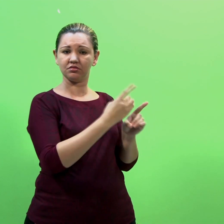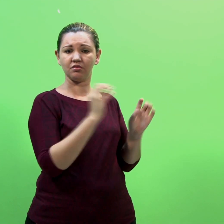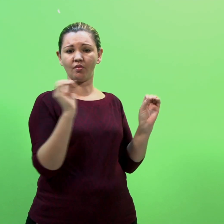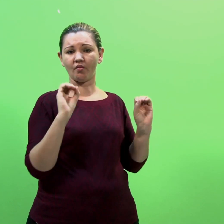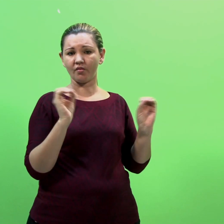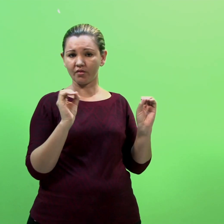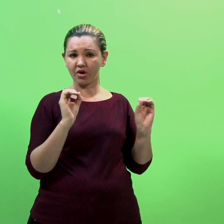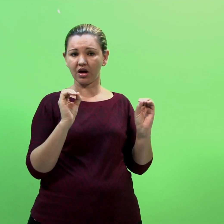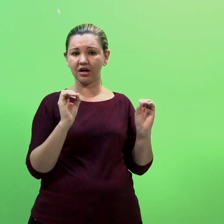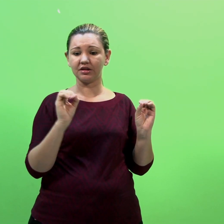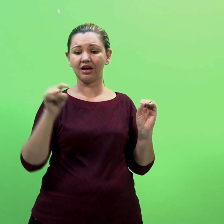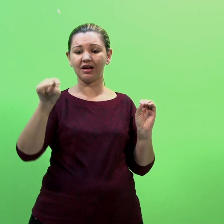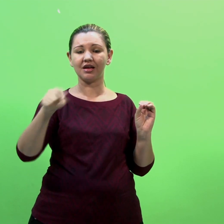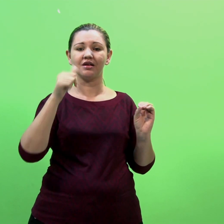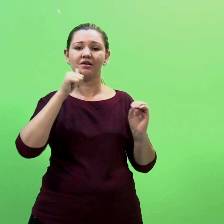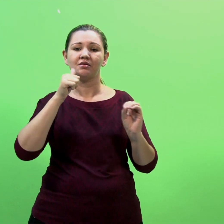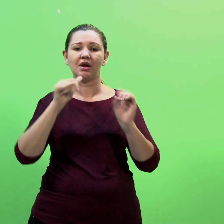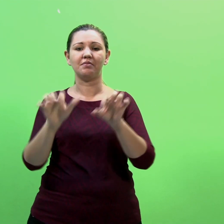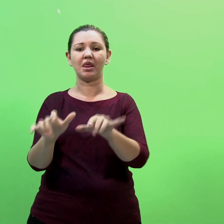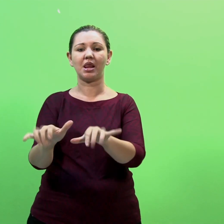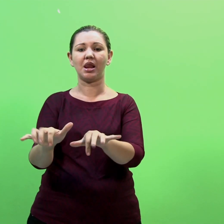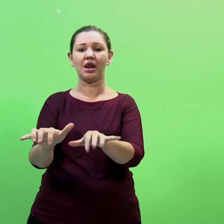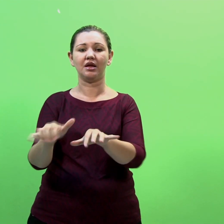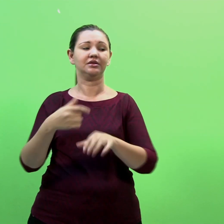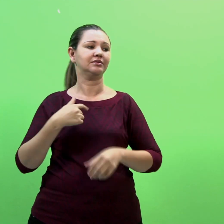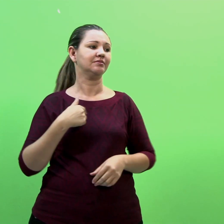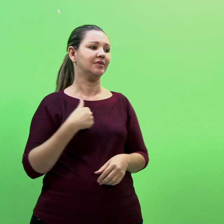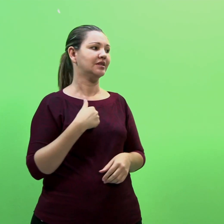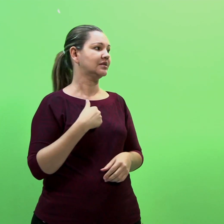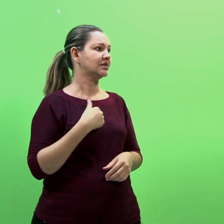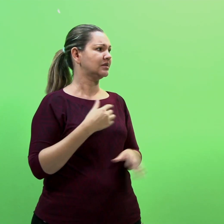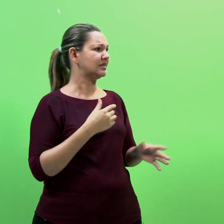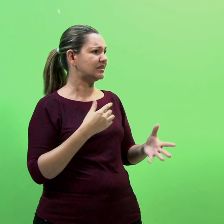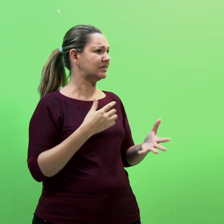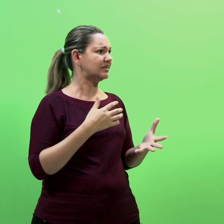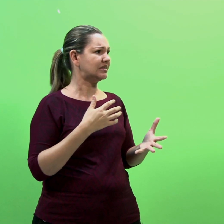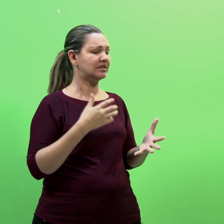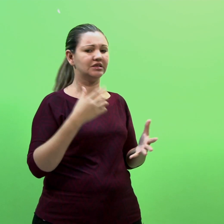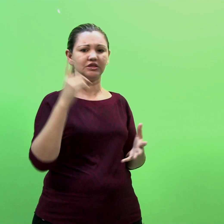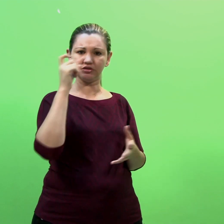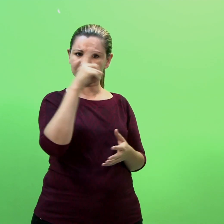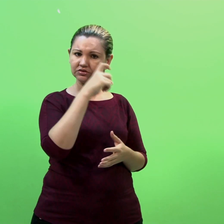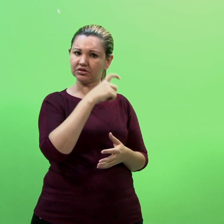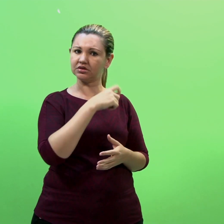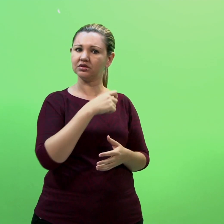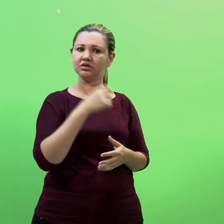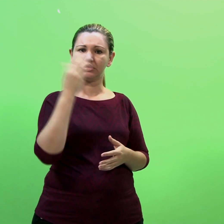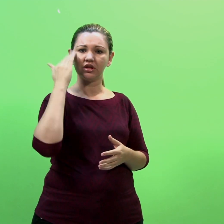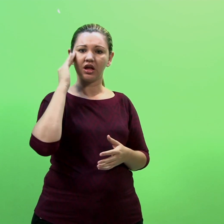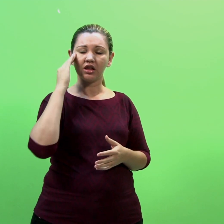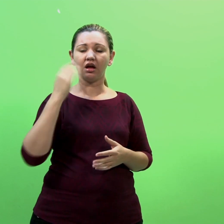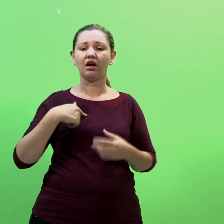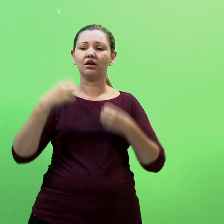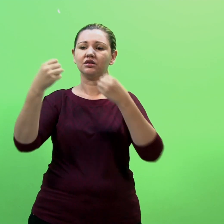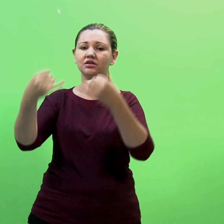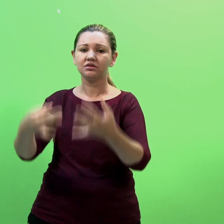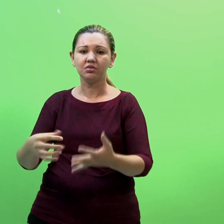conversar com ele antes do depoimento Tive que informar a escrivã durante os relatos que se tratava de um senhor surdo de idade